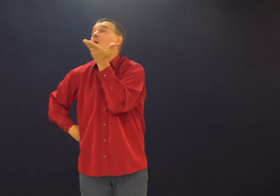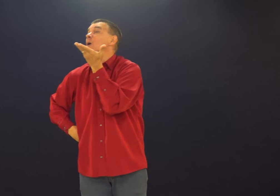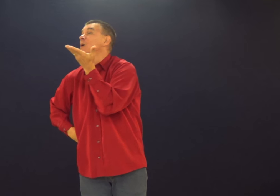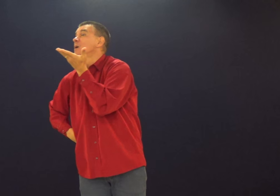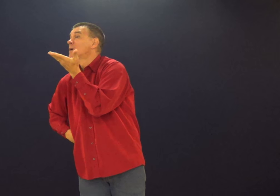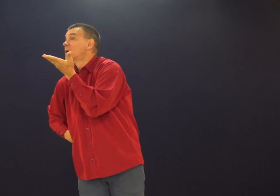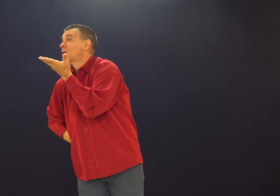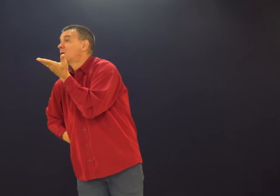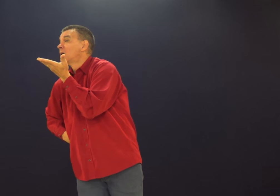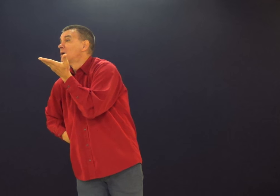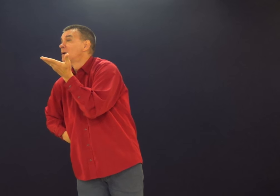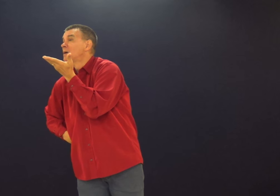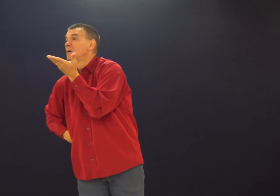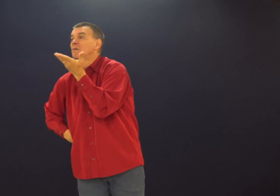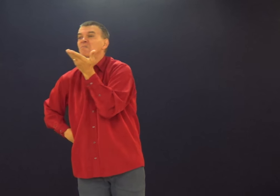Como é que você se encaixa?